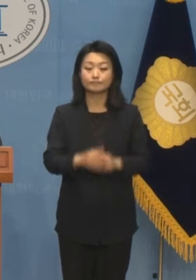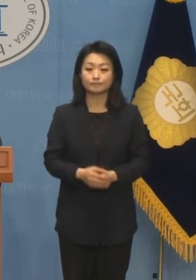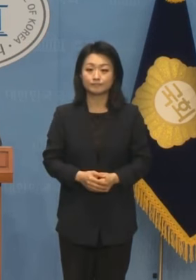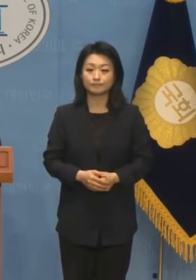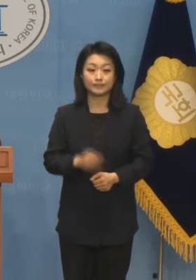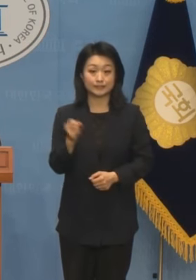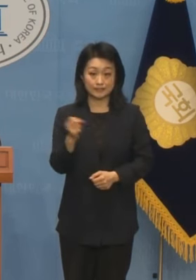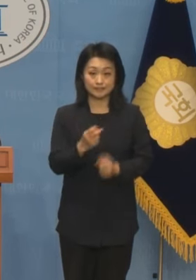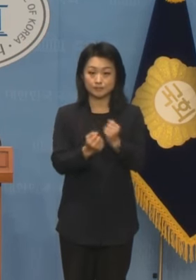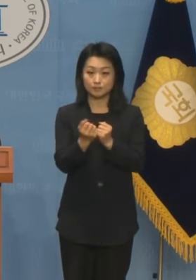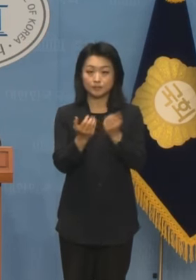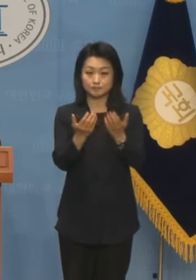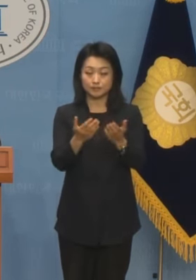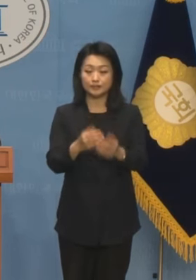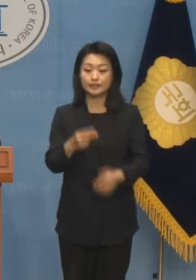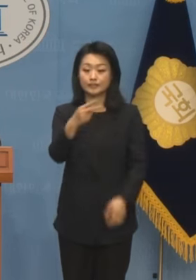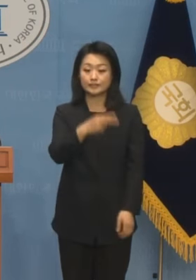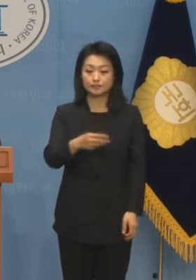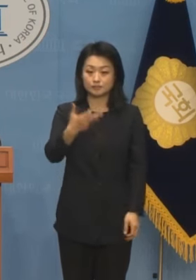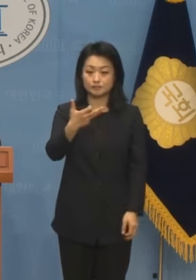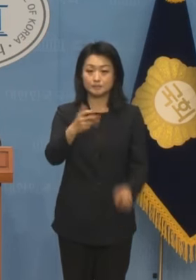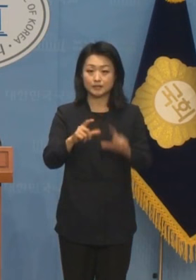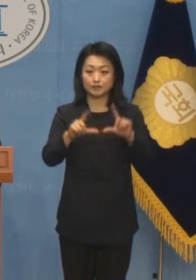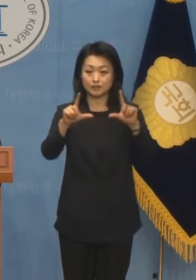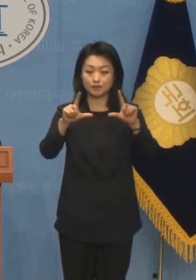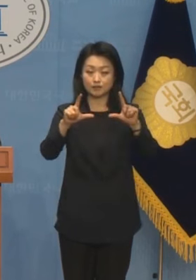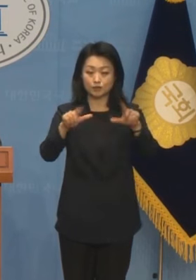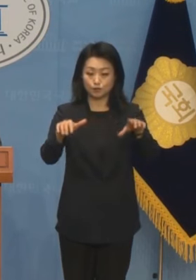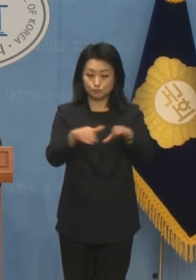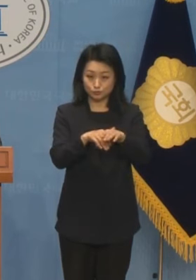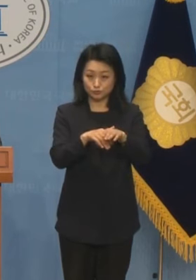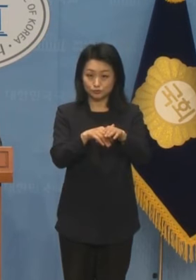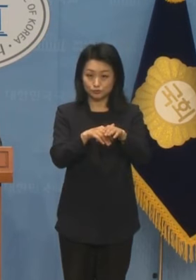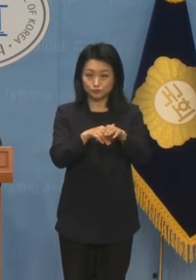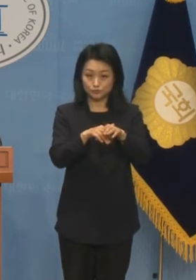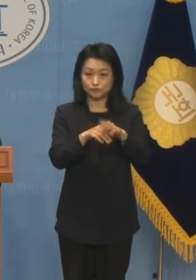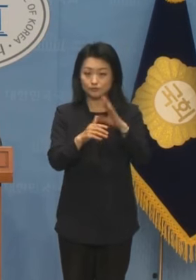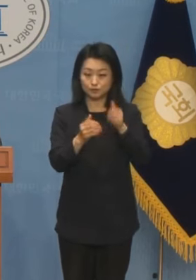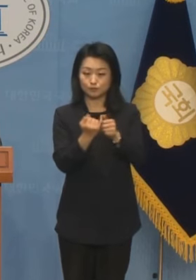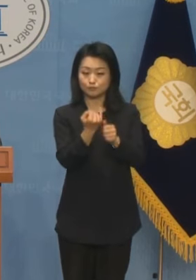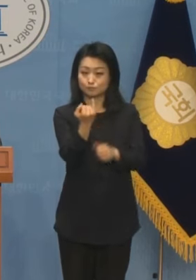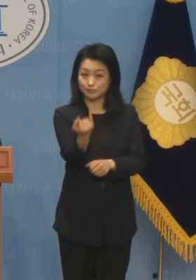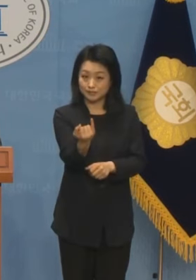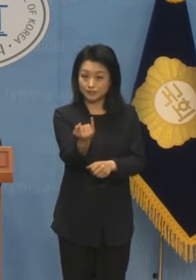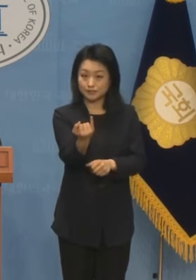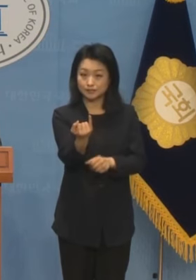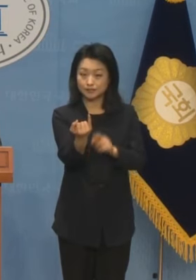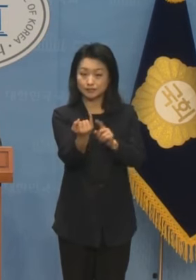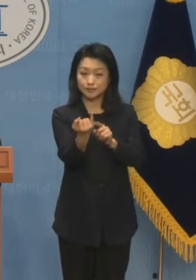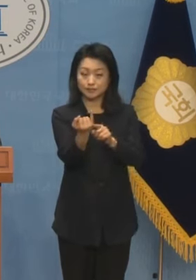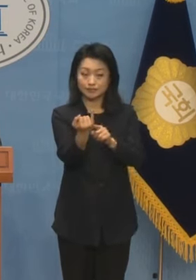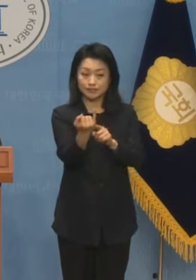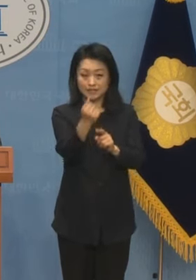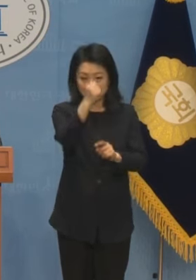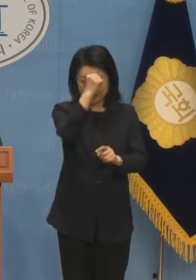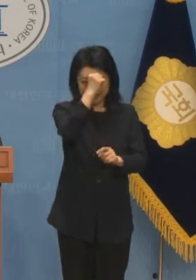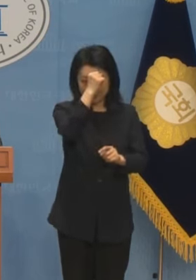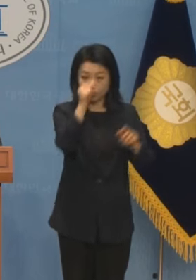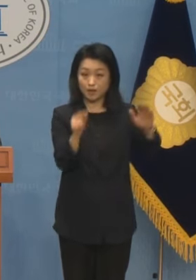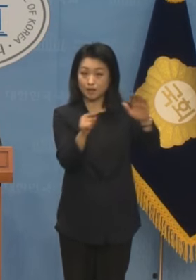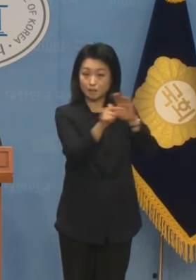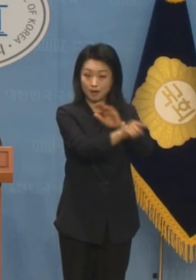지난 2018년 김정숙 여사의 인도 방문은 김정숙 여사에 의한